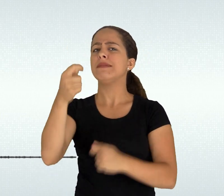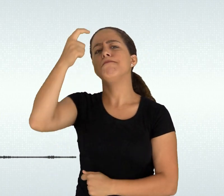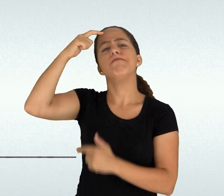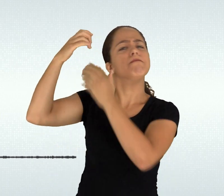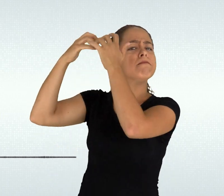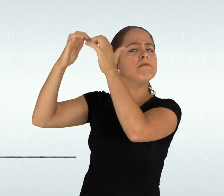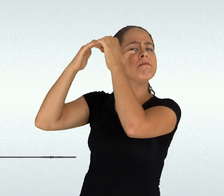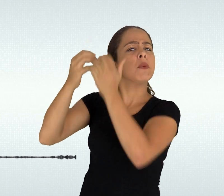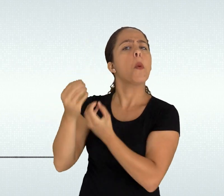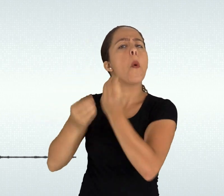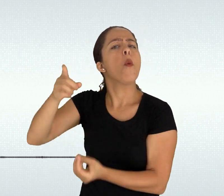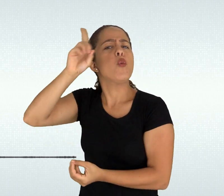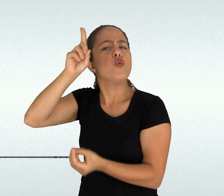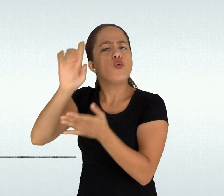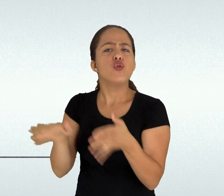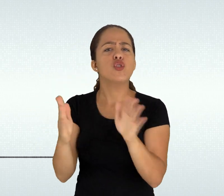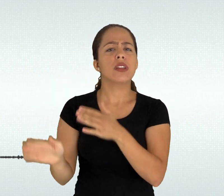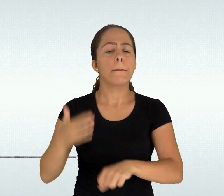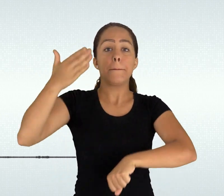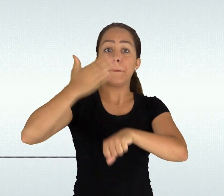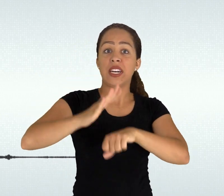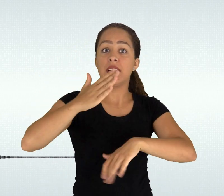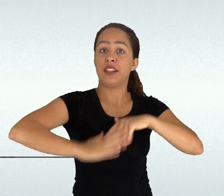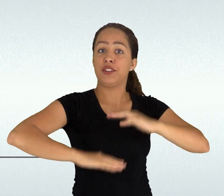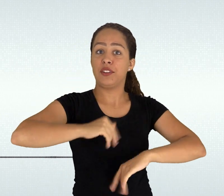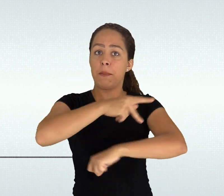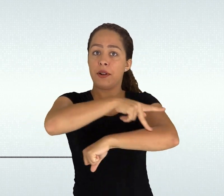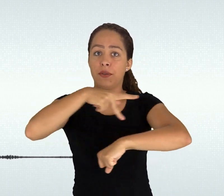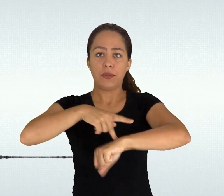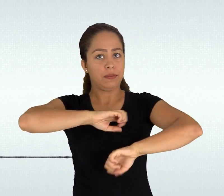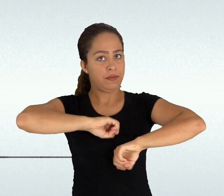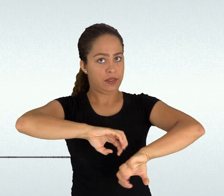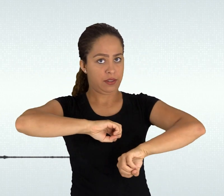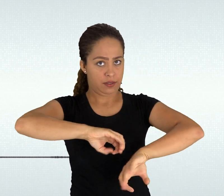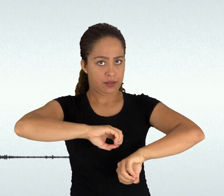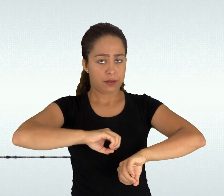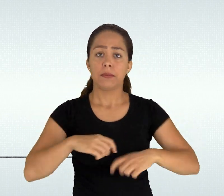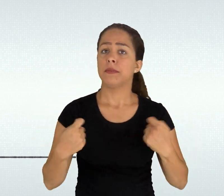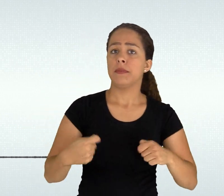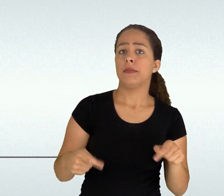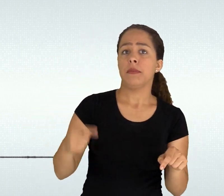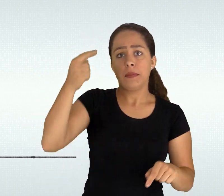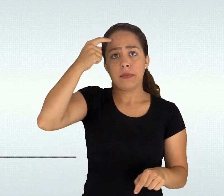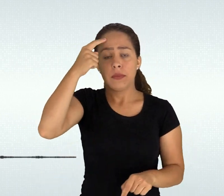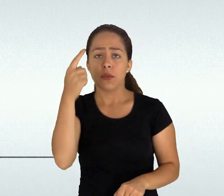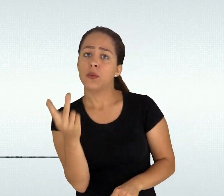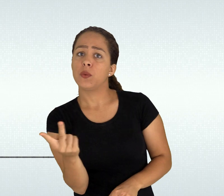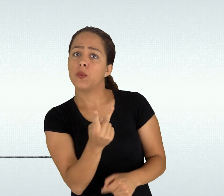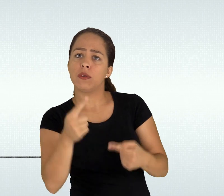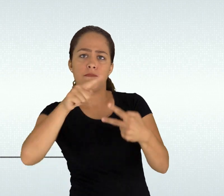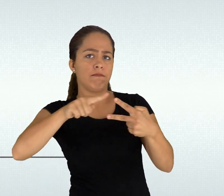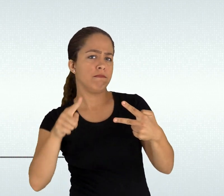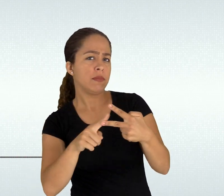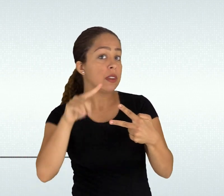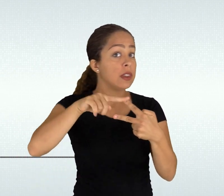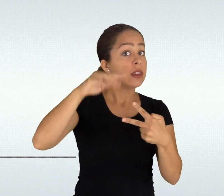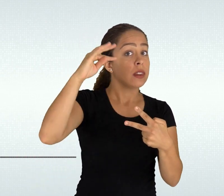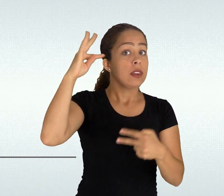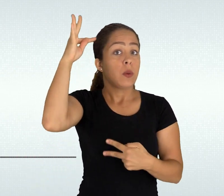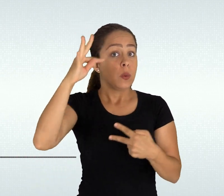aluno queremos formar na educação profissional técnica integrada ao ensino médio ofertada pelo IFES